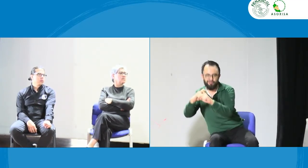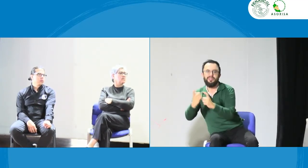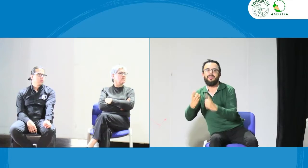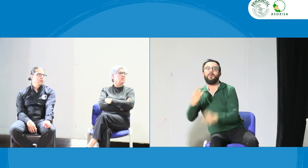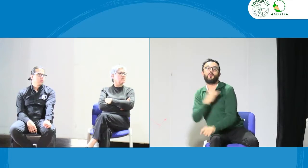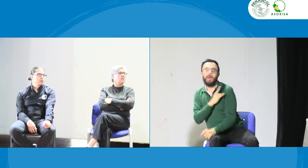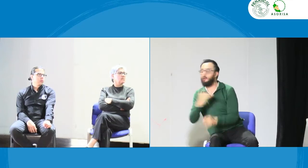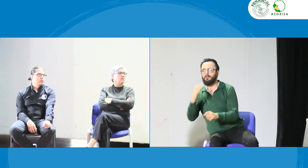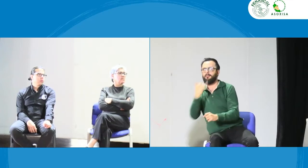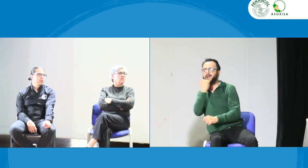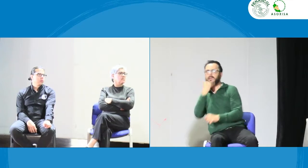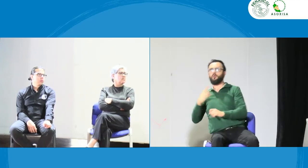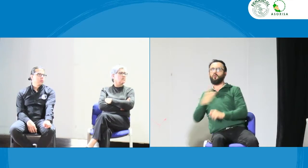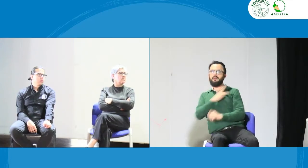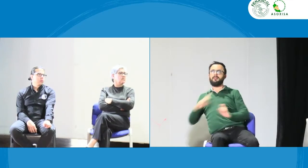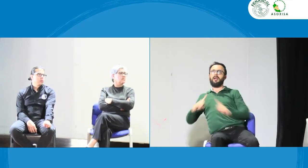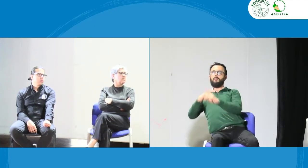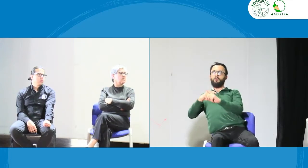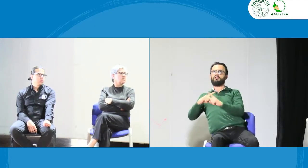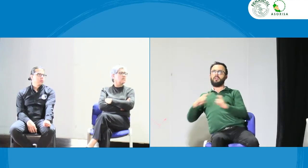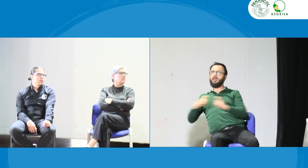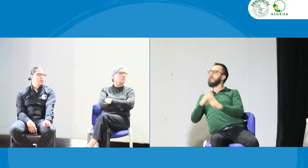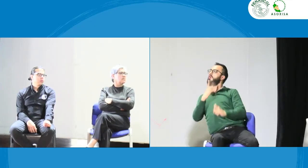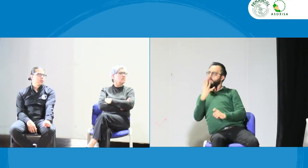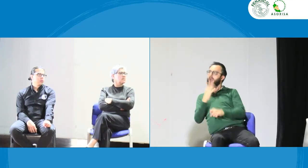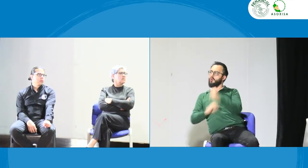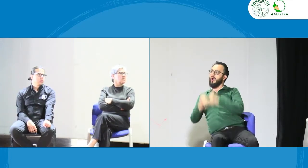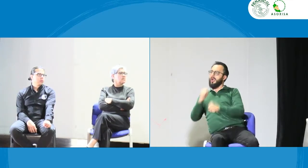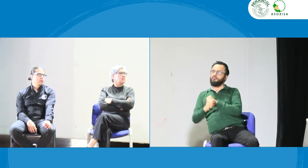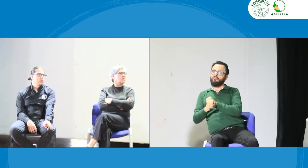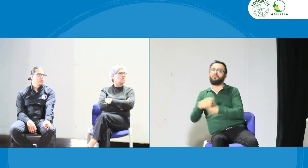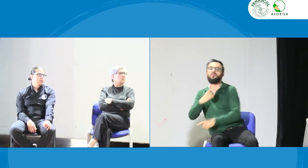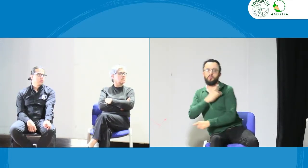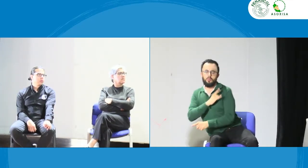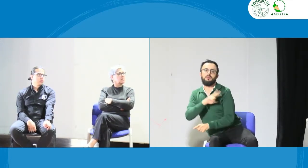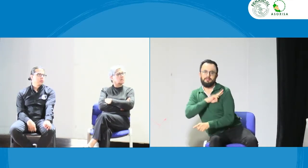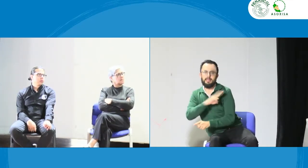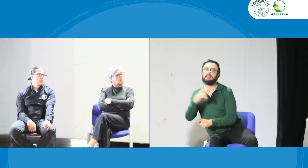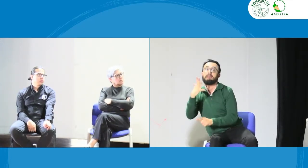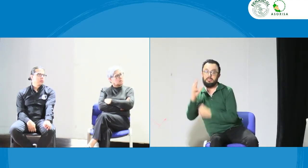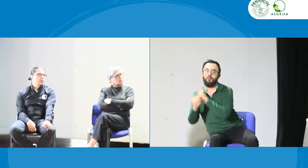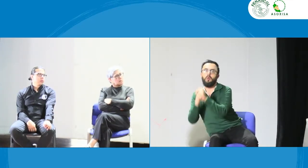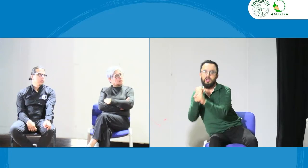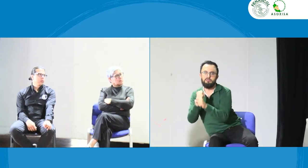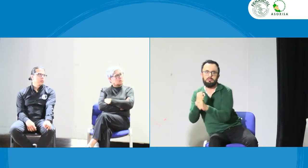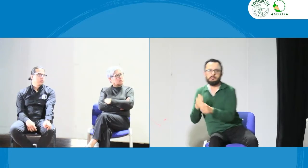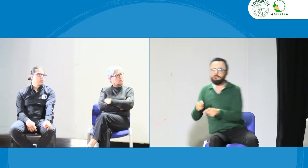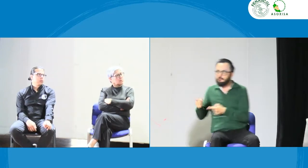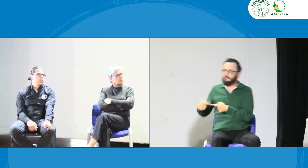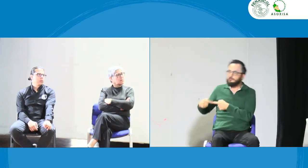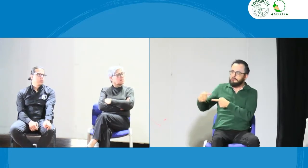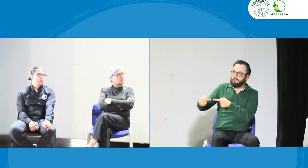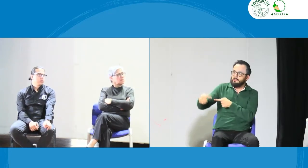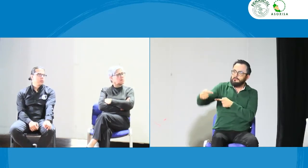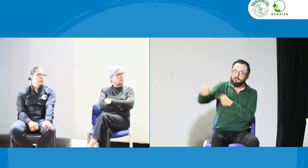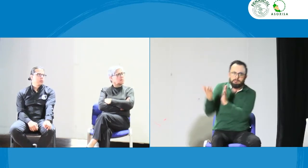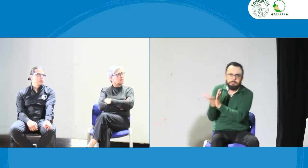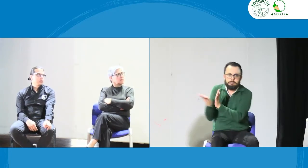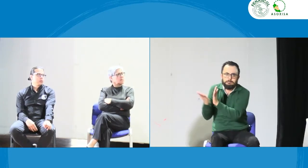que se tienen en la academia, en las universidades, bueno, en los iniciales, yo creo que son cuatro años, ¿no? Entonces, la Universidad del Valle también, y que se